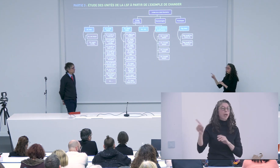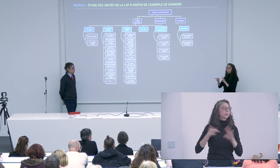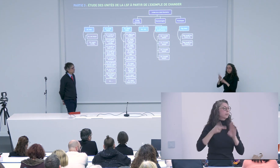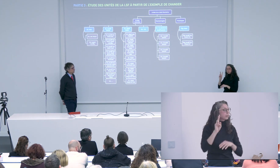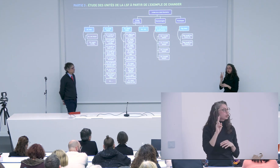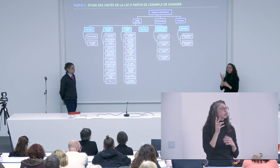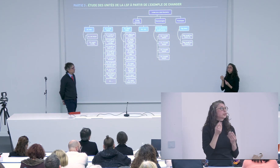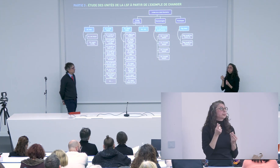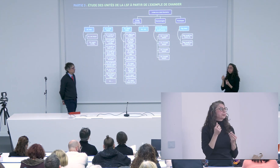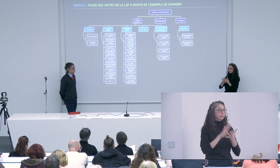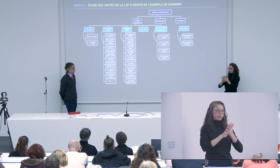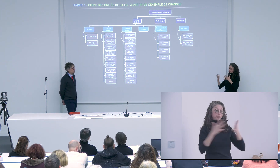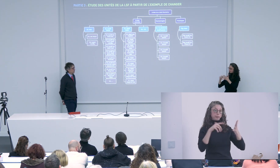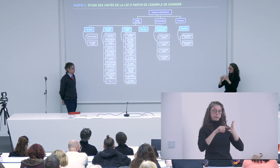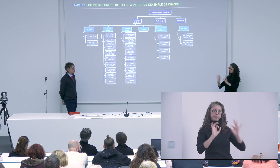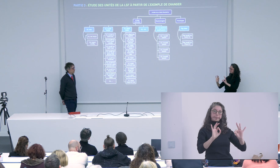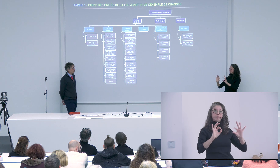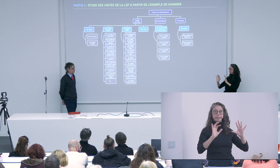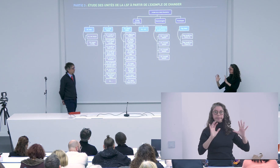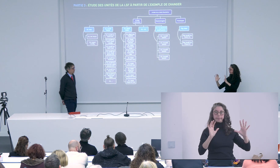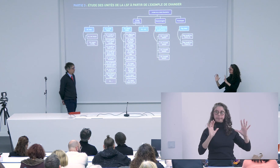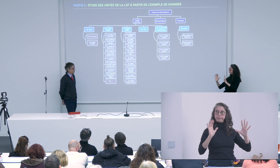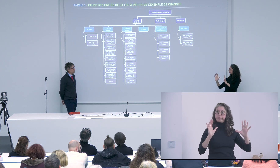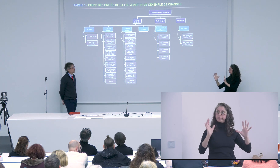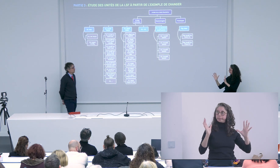vont rentrer dans certaines catégories d'autres dans d'autres tous ne correspondent pas à toutes les catégories